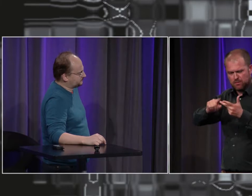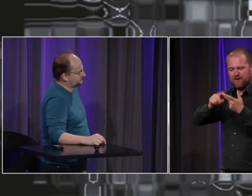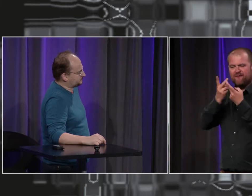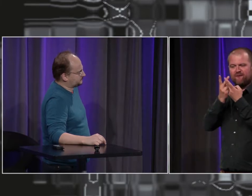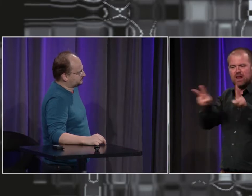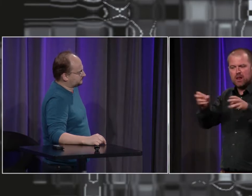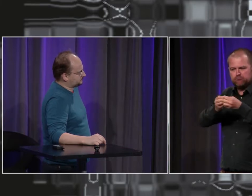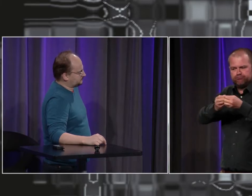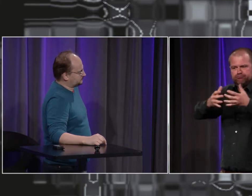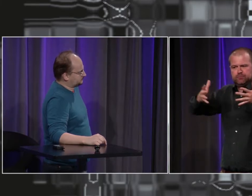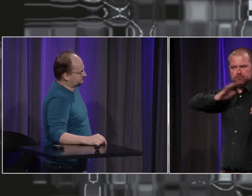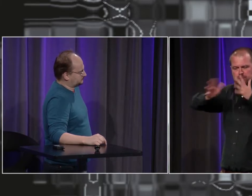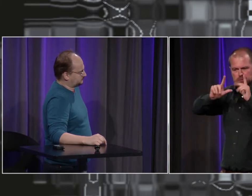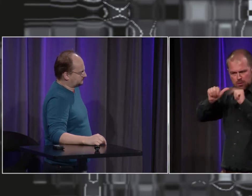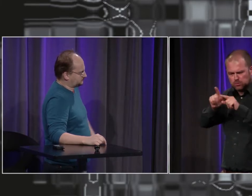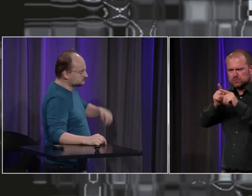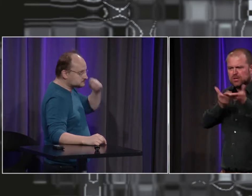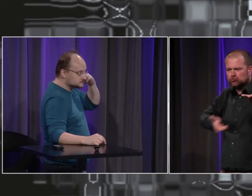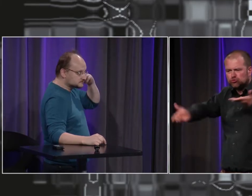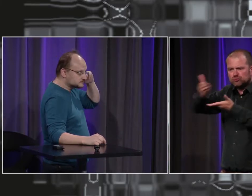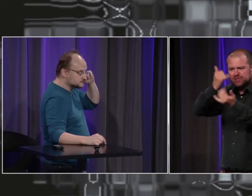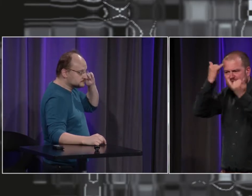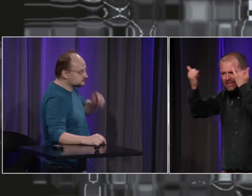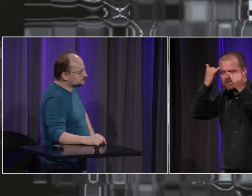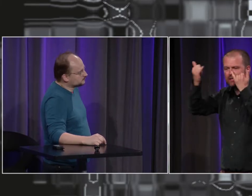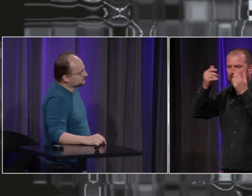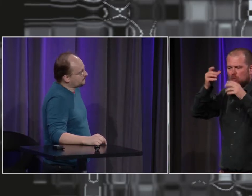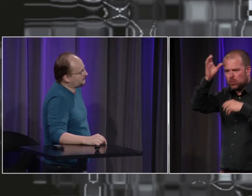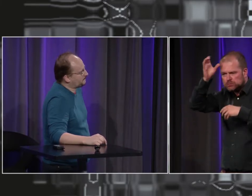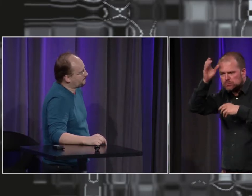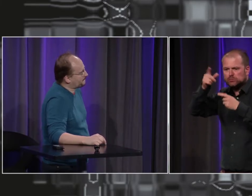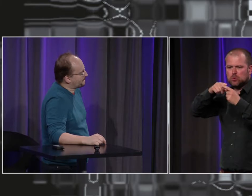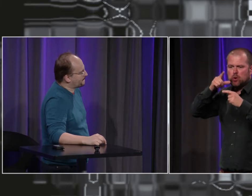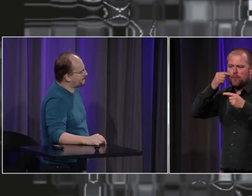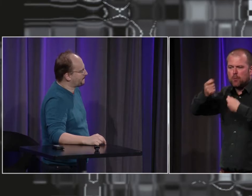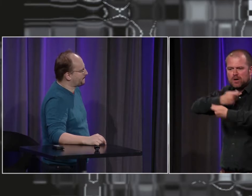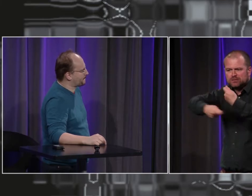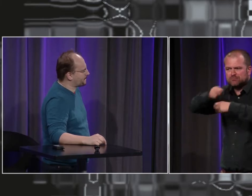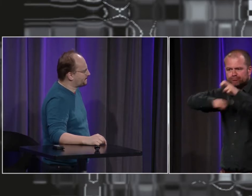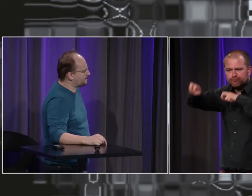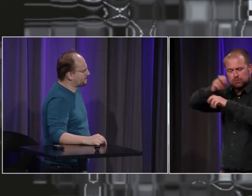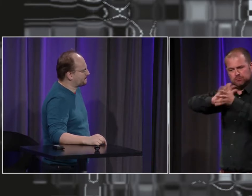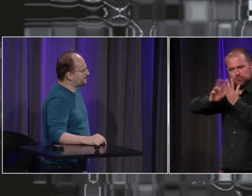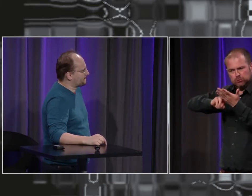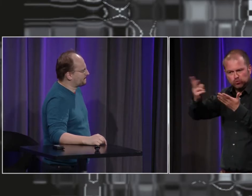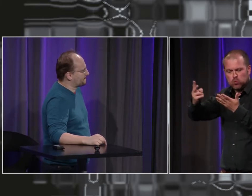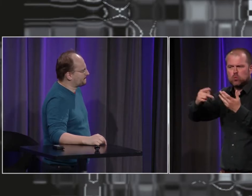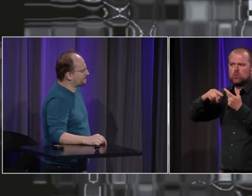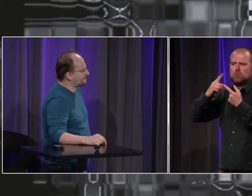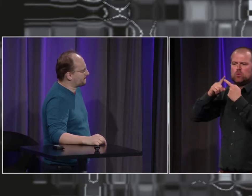qui parle de l'émergence des villes de la langue des signes dans les villes de l'évolution des connaissances du commerce des échanges